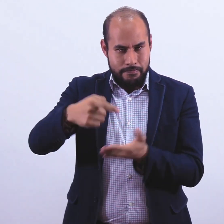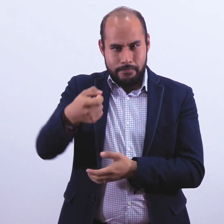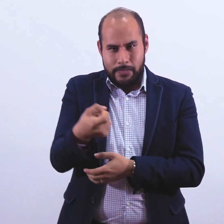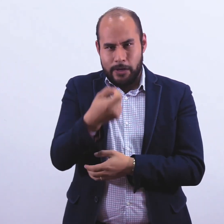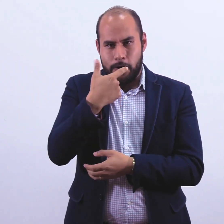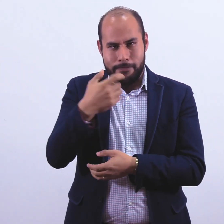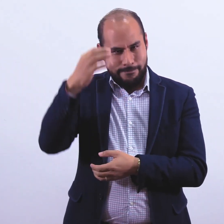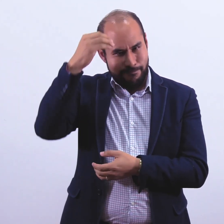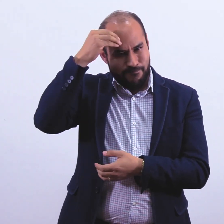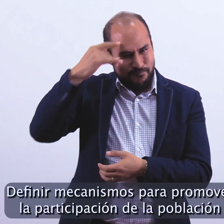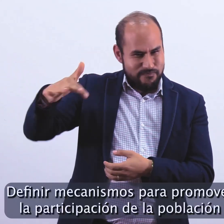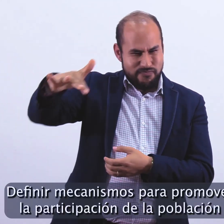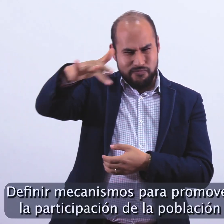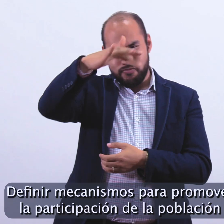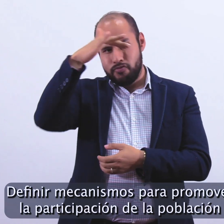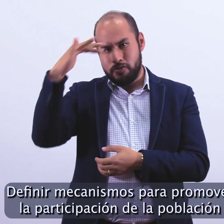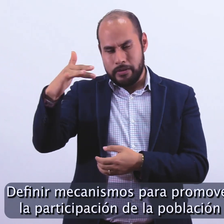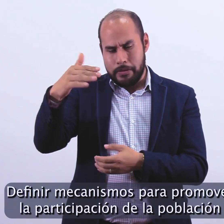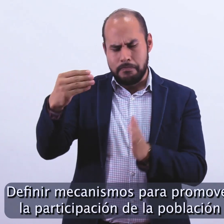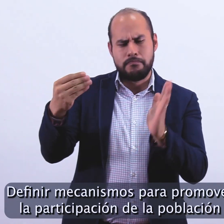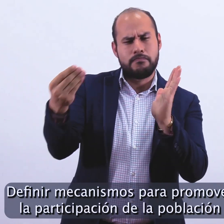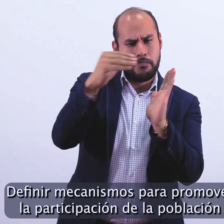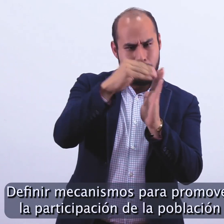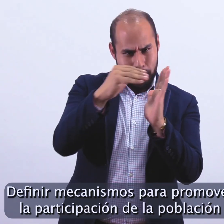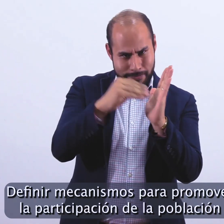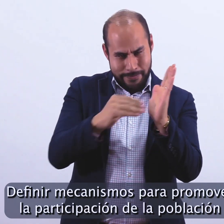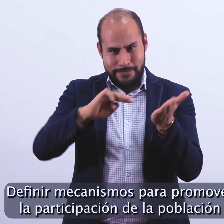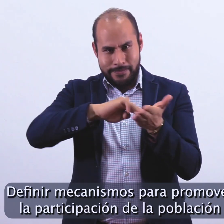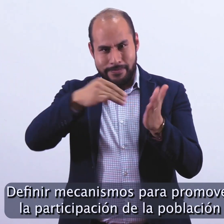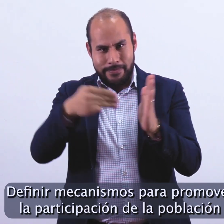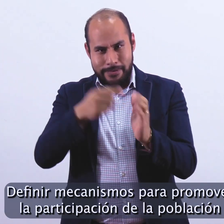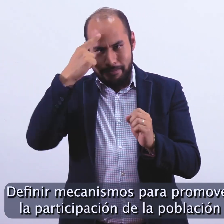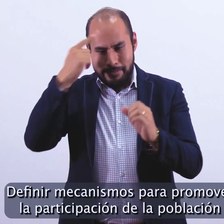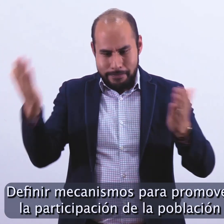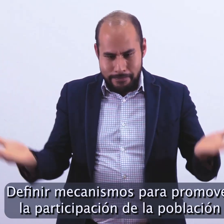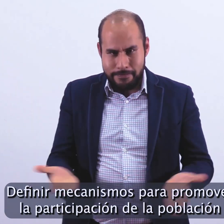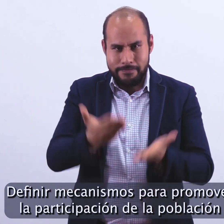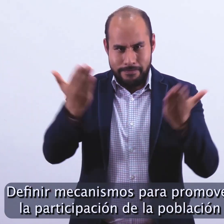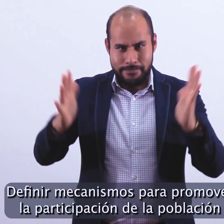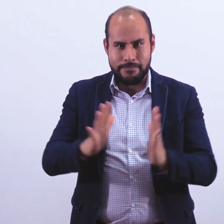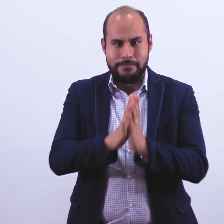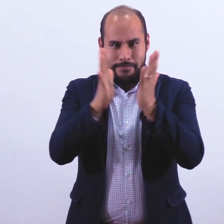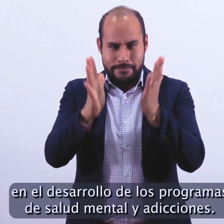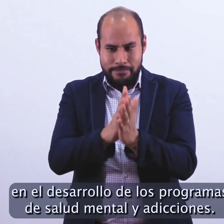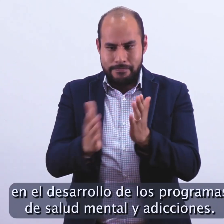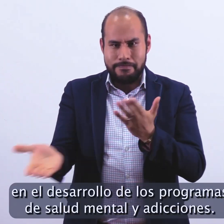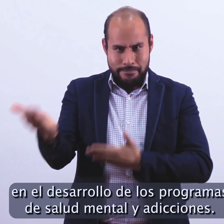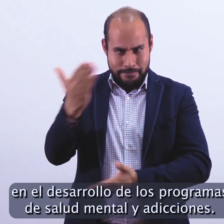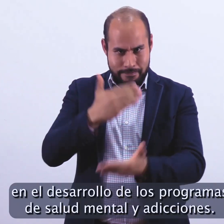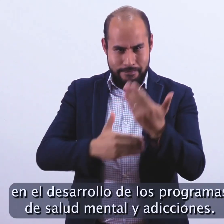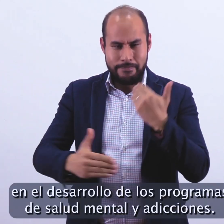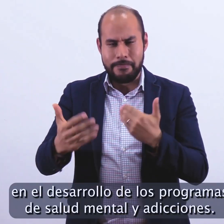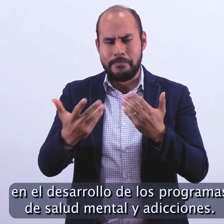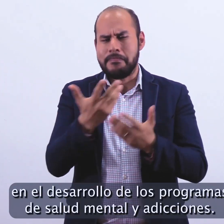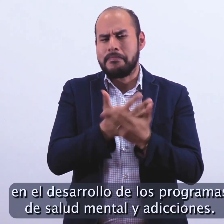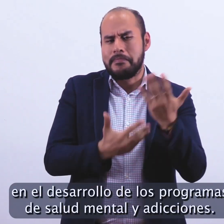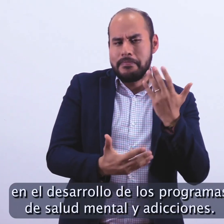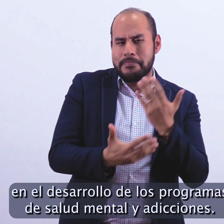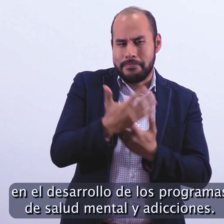Definir mecanismos para promover la participación de la población en el desarrollo de los programas de salud mental